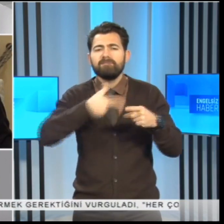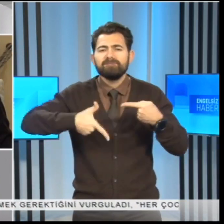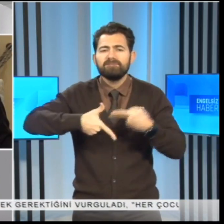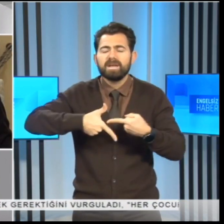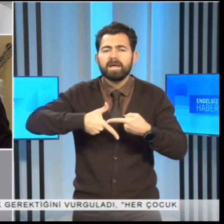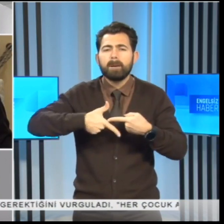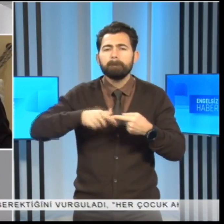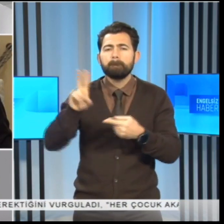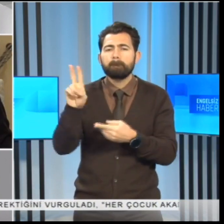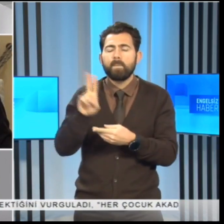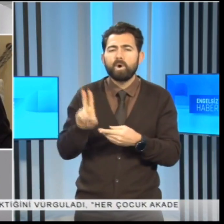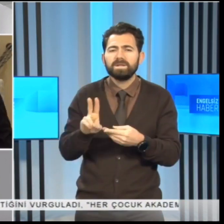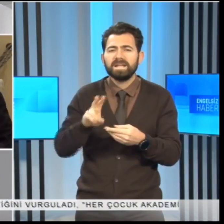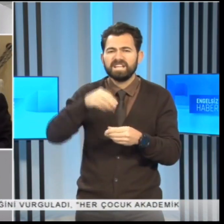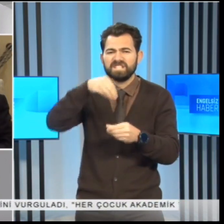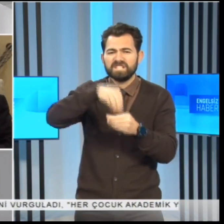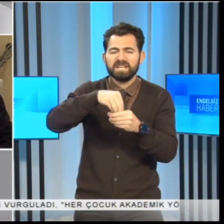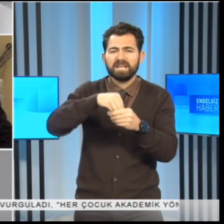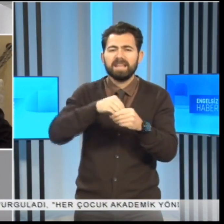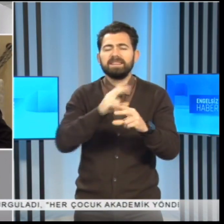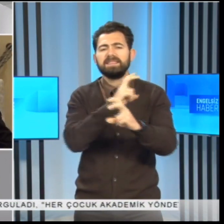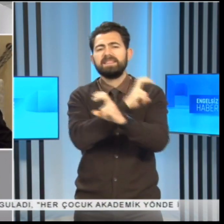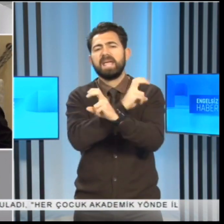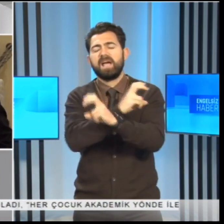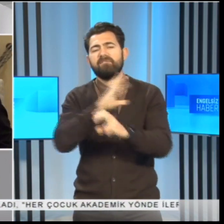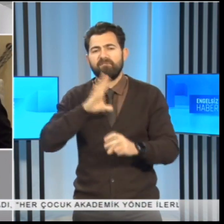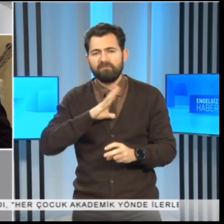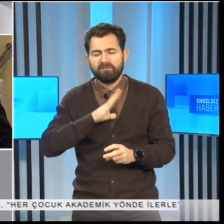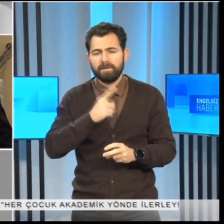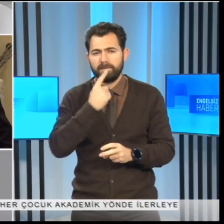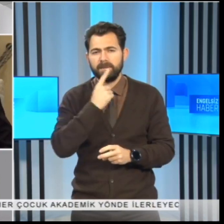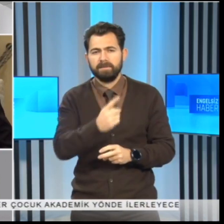federasyon modelinin içerdiği tehlikelere değindi.